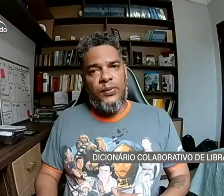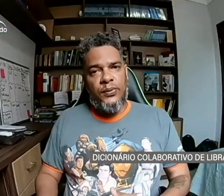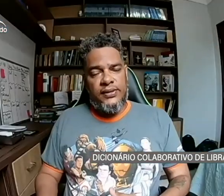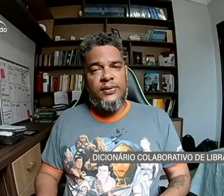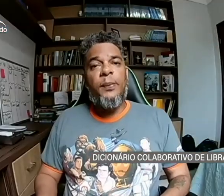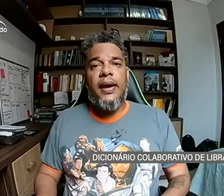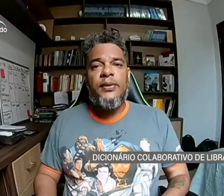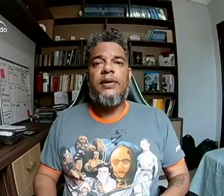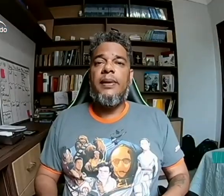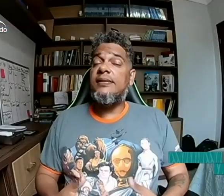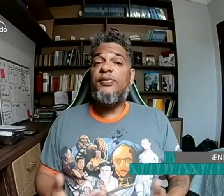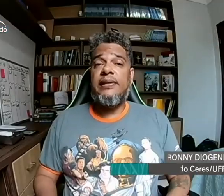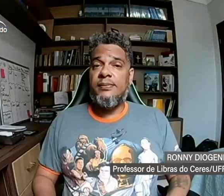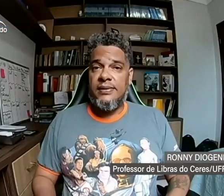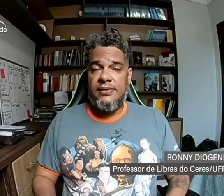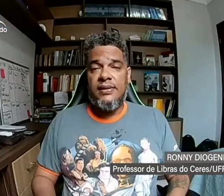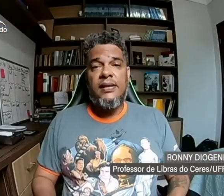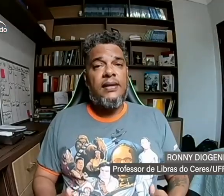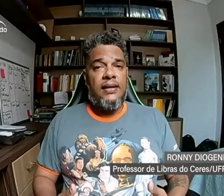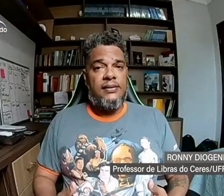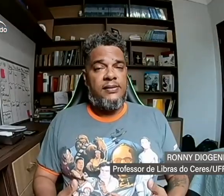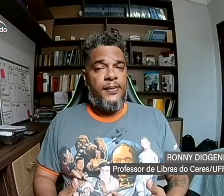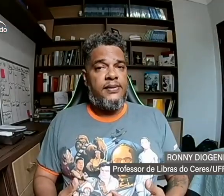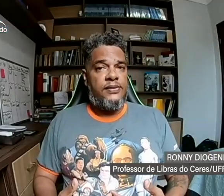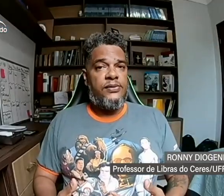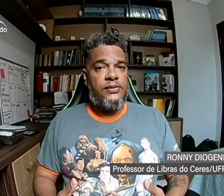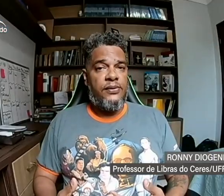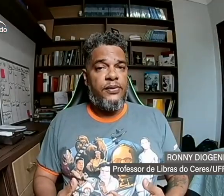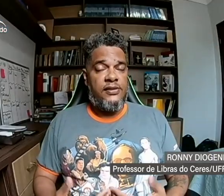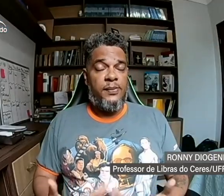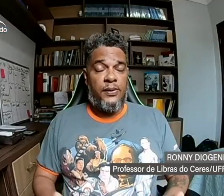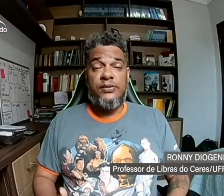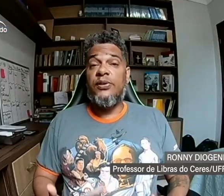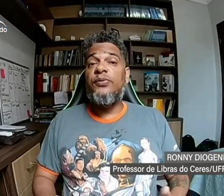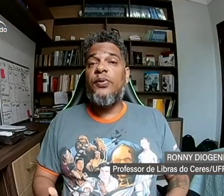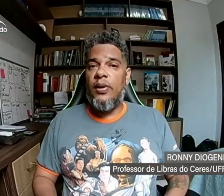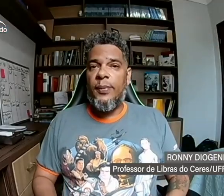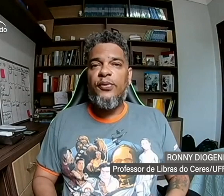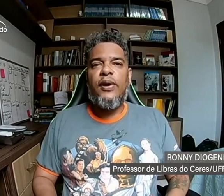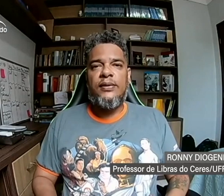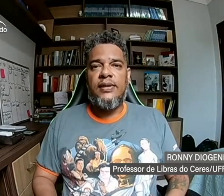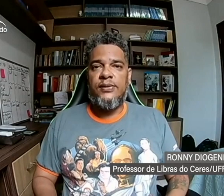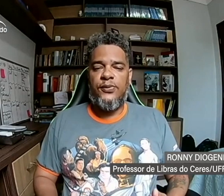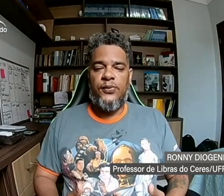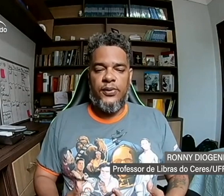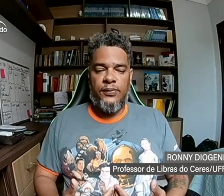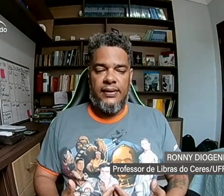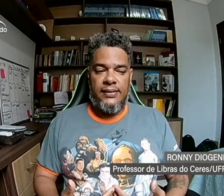ensino médio, né? Mas, infelizmente, esses projetos não foram aprovados, né? Isso foi um grande